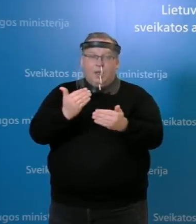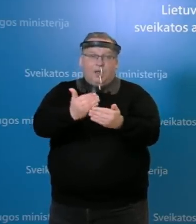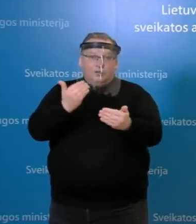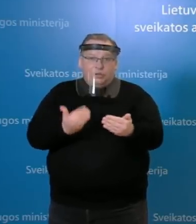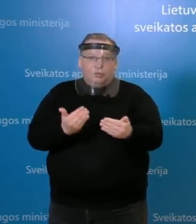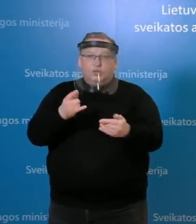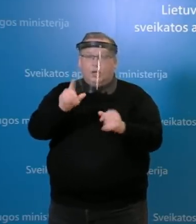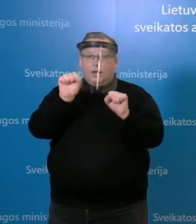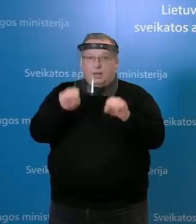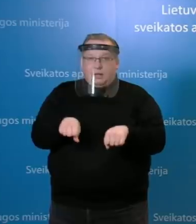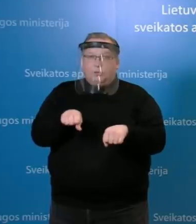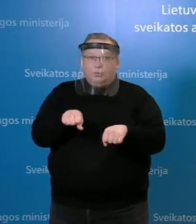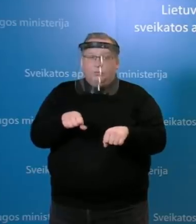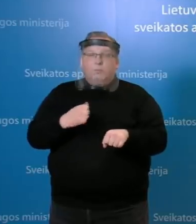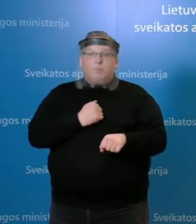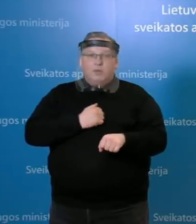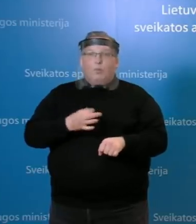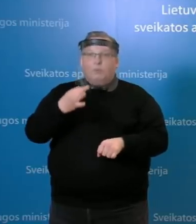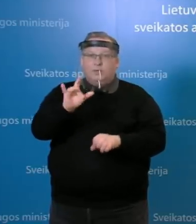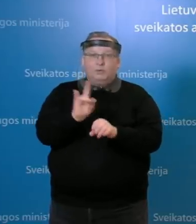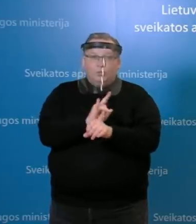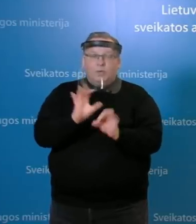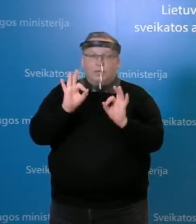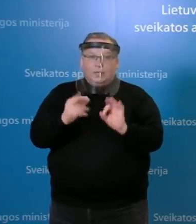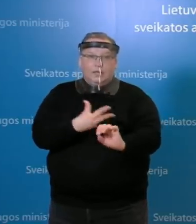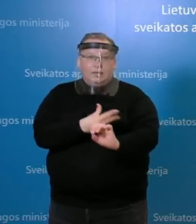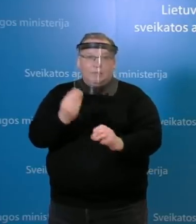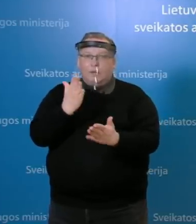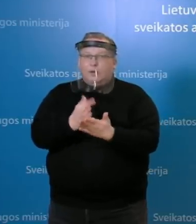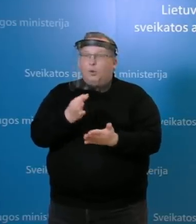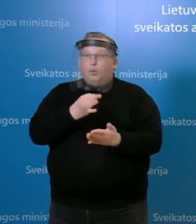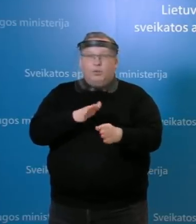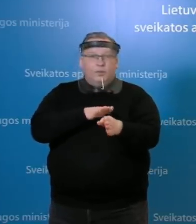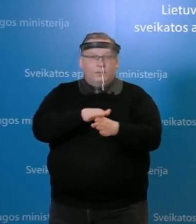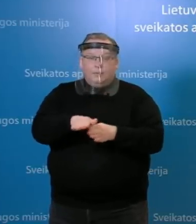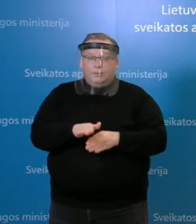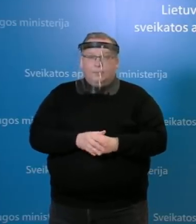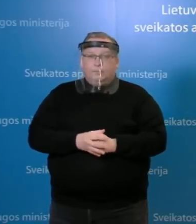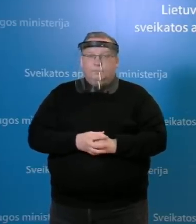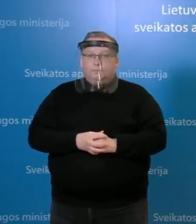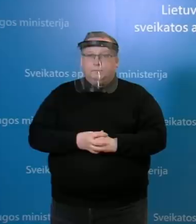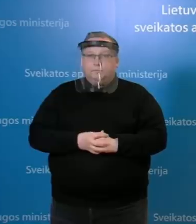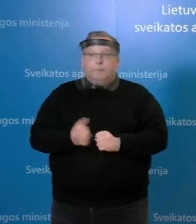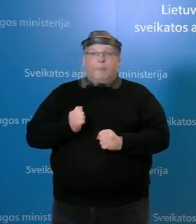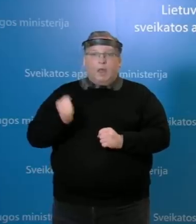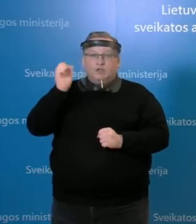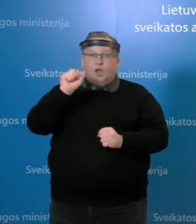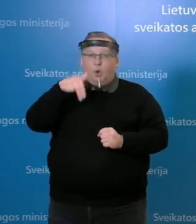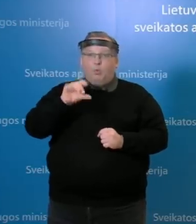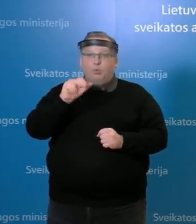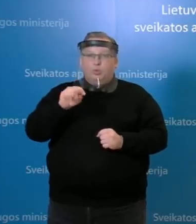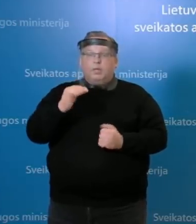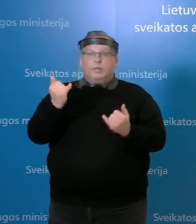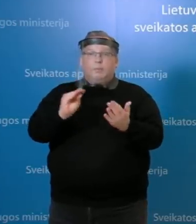čia biju iš tikrųjų šito vieto įsimaluoti, bet bent jau atyrimas, tai tikrai dar yra netliktas. Ačiū Augustai, dabar